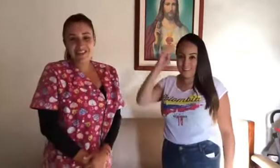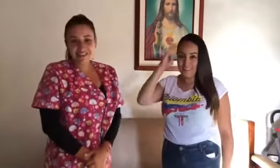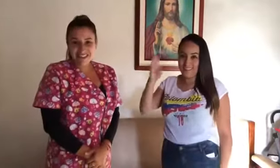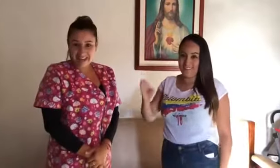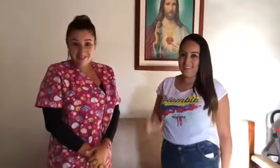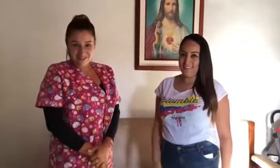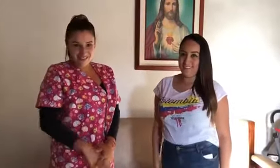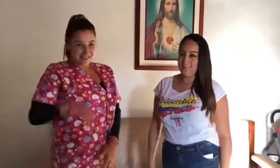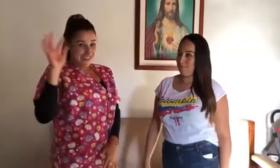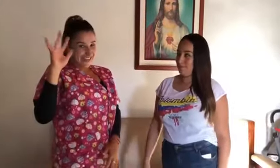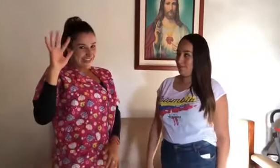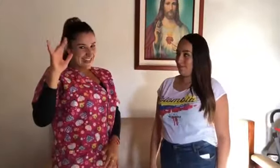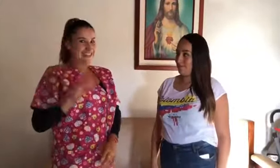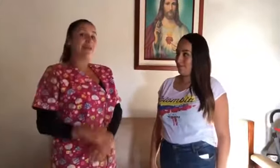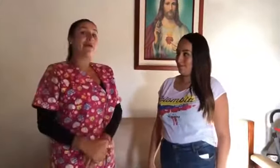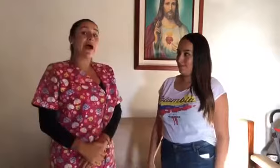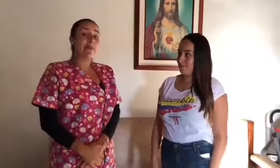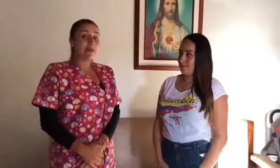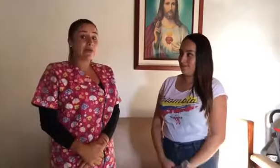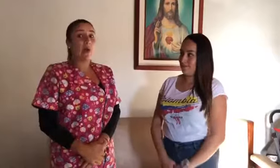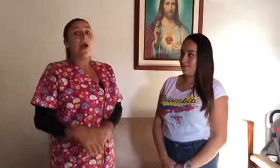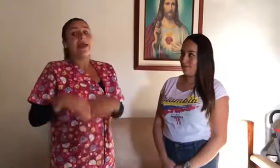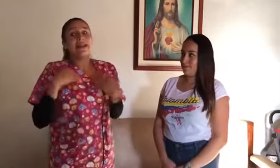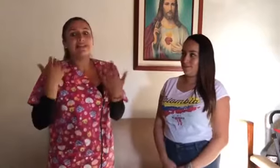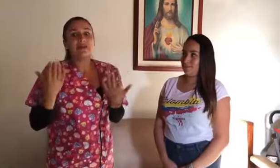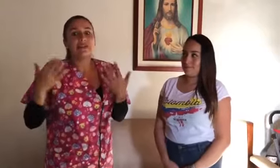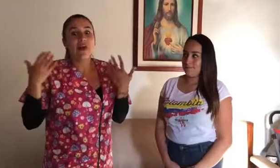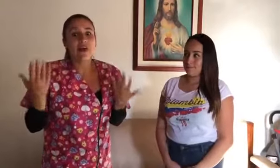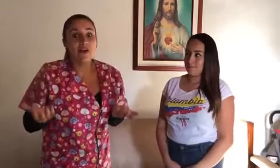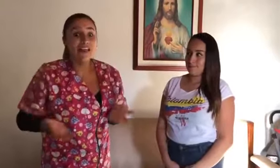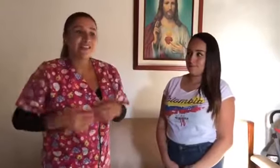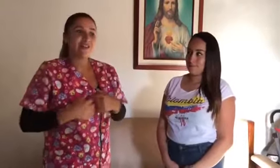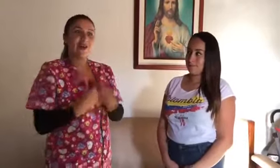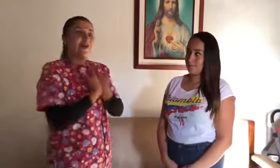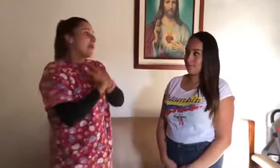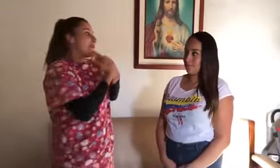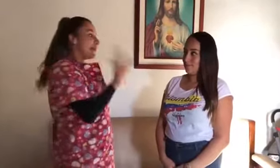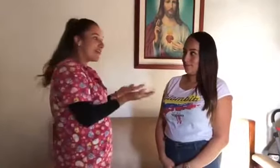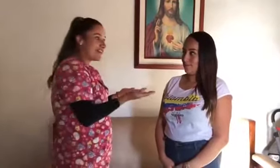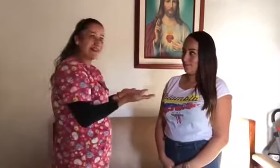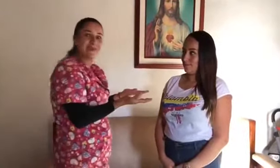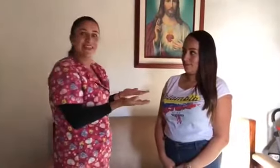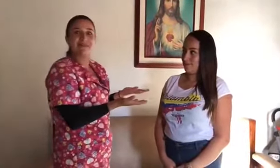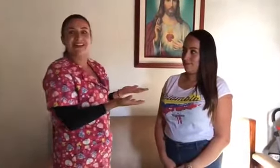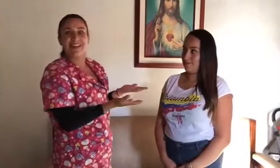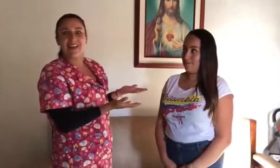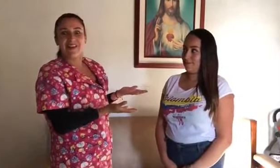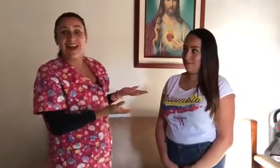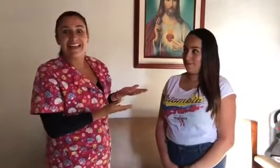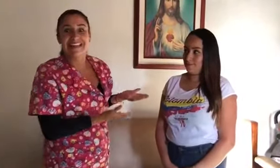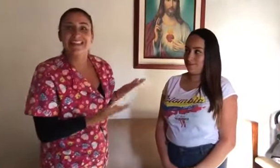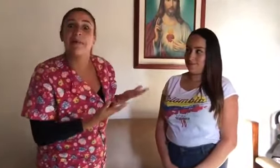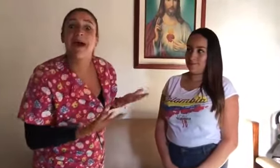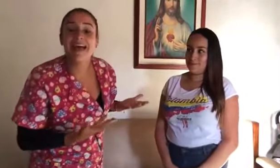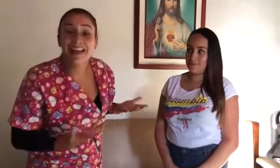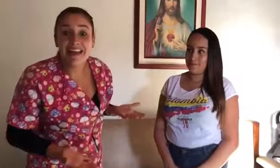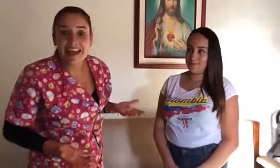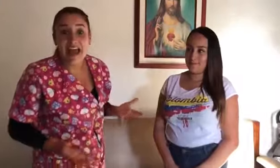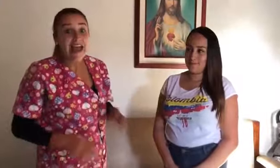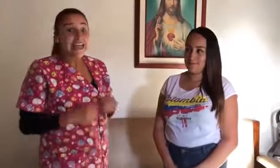¿cómo están? Bienvenidos a este nuevo capítulo y les cuento que hoy estoy con una promesa súper espectacular. Ella se llama Daniela y